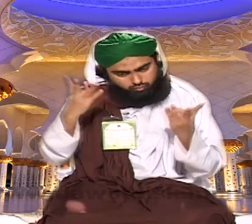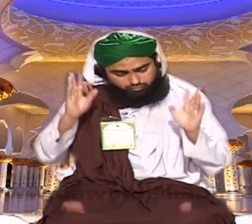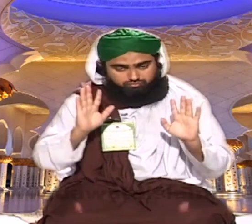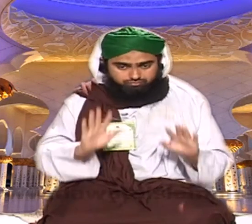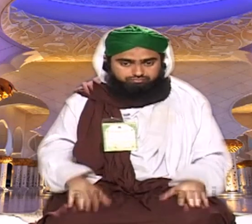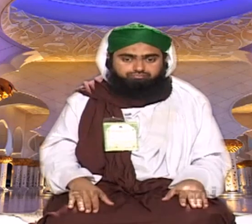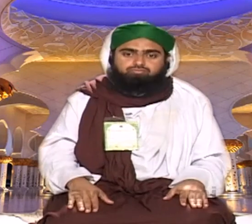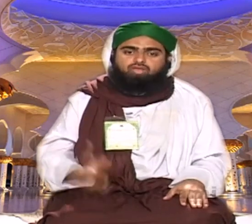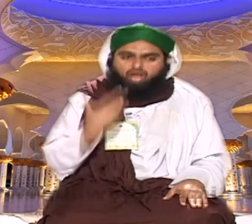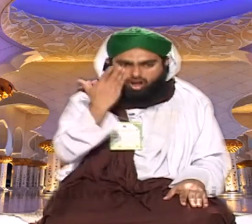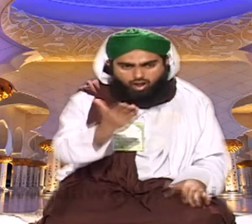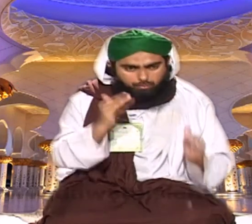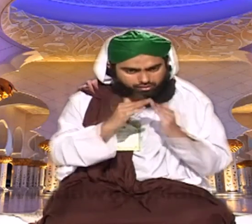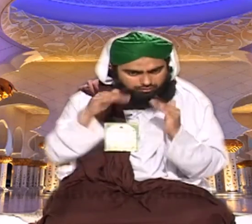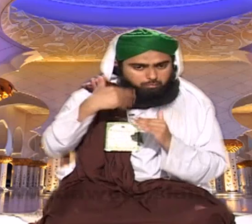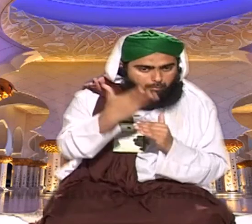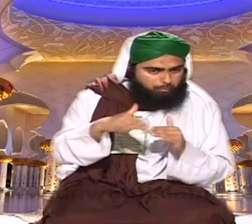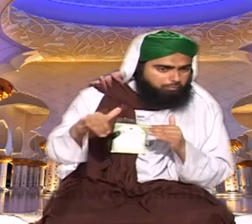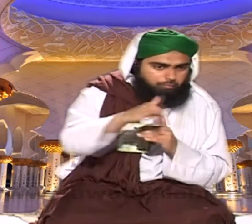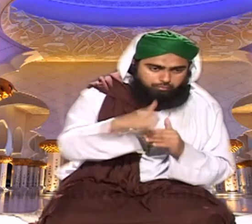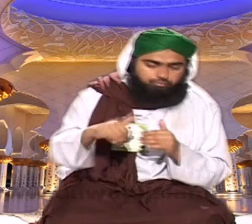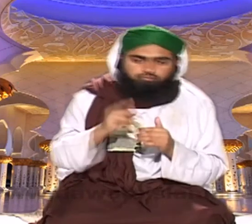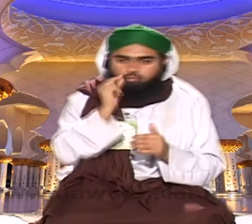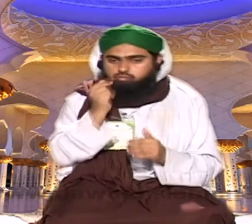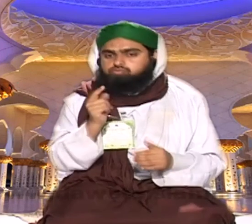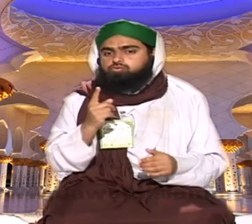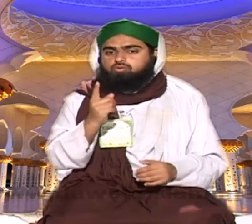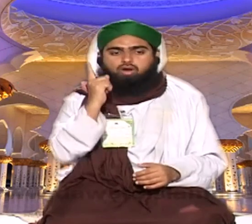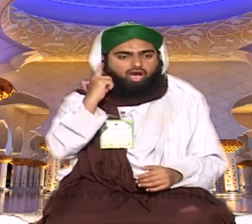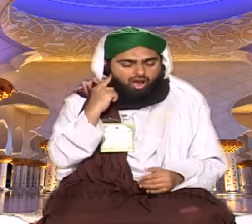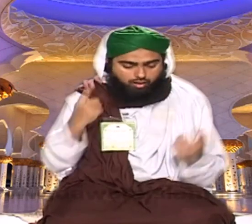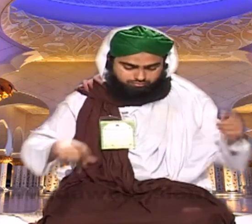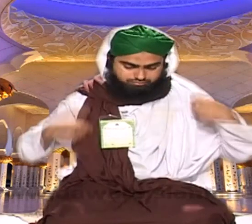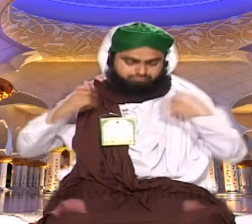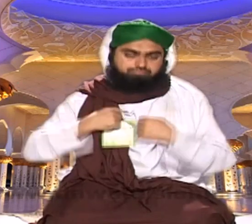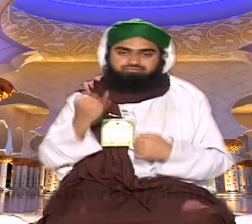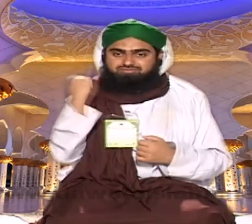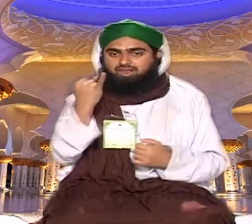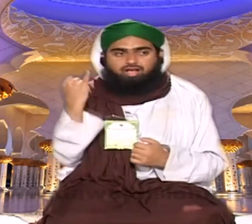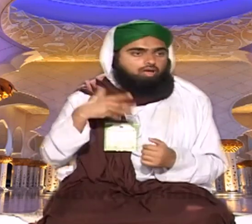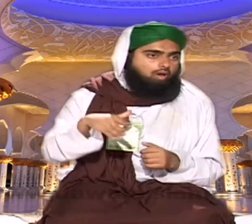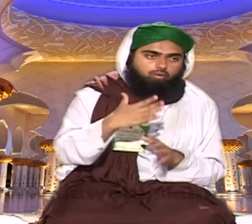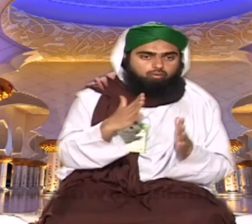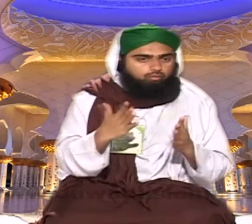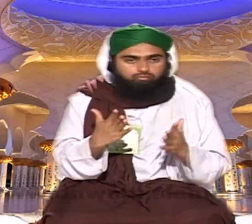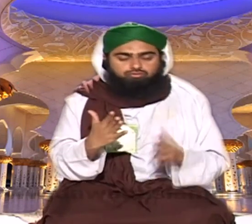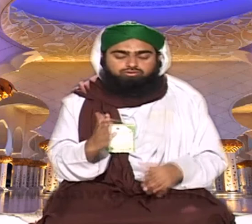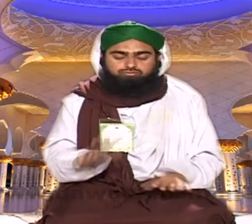کئی سورتیں ہوسکتے جس سے آپ ہو سکتے اچھا صاحب آپ کے محلے میں چوکی دار میں نہیں ہے اچھا چلیے کوئی بات نہیں